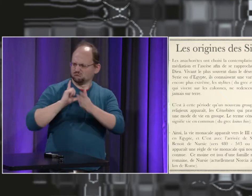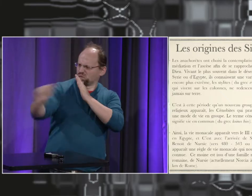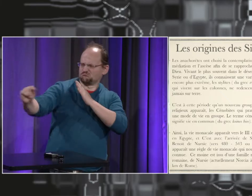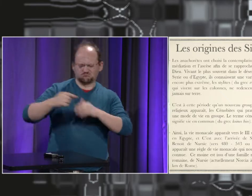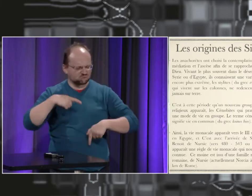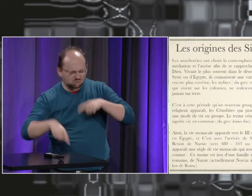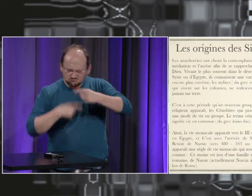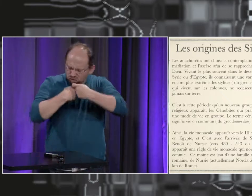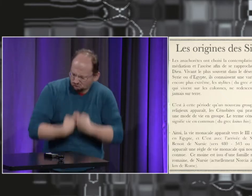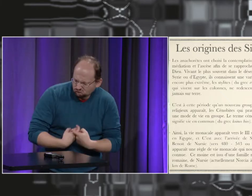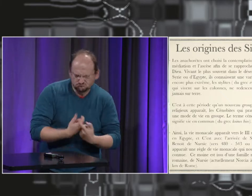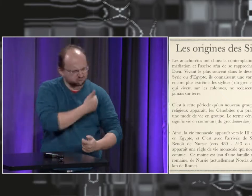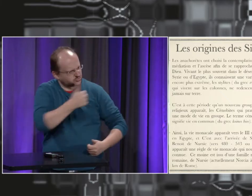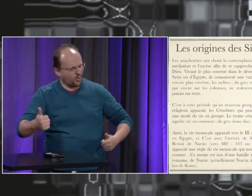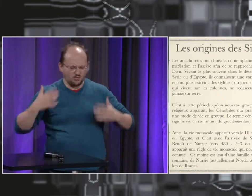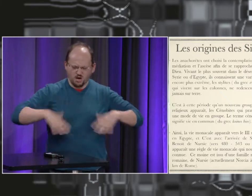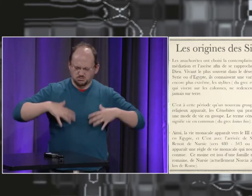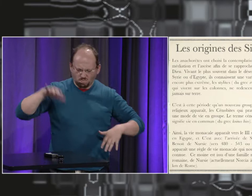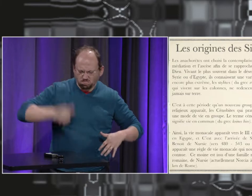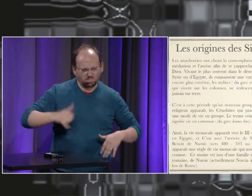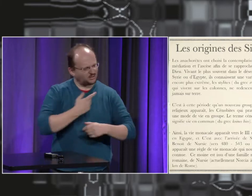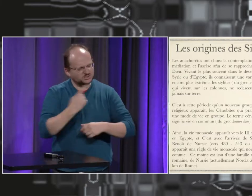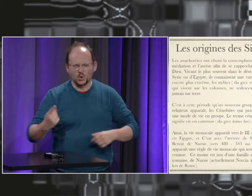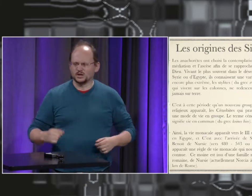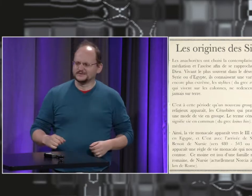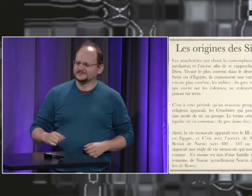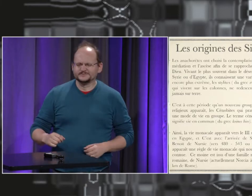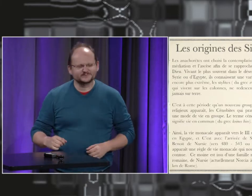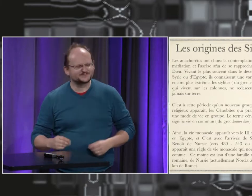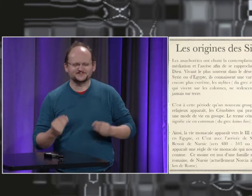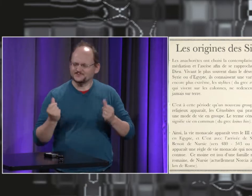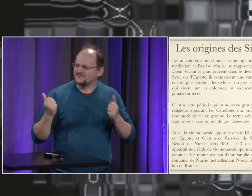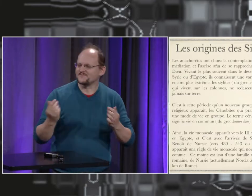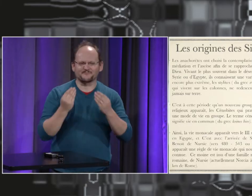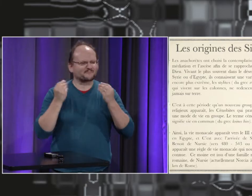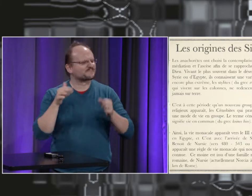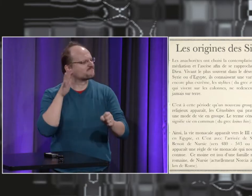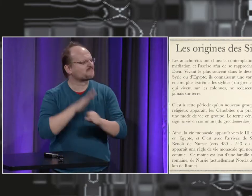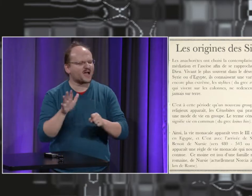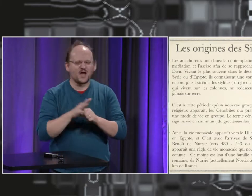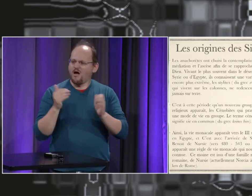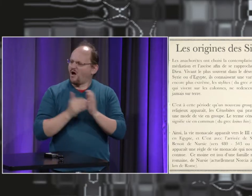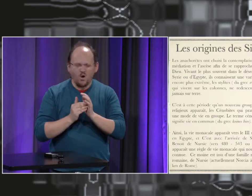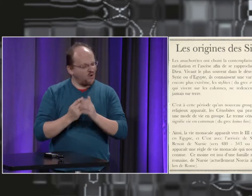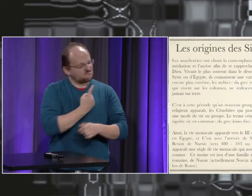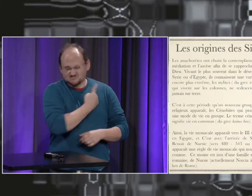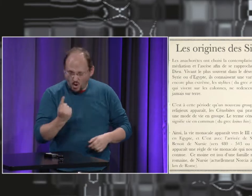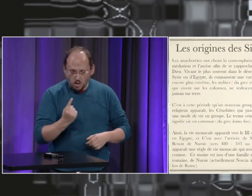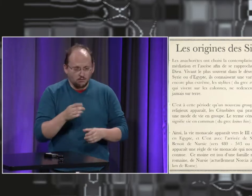seuls, de s'isoler, parfois dans le désert, dans le désert, vraiment de s'imprégner de cette solitude.